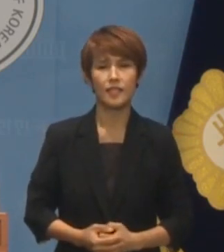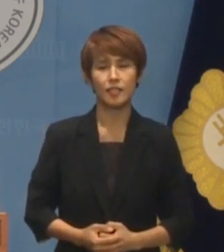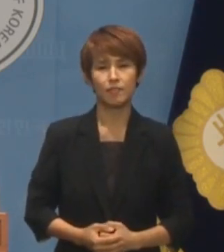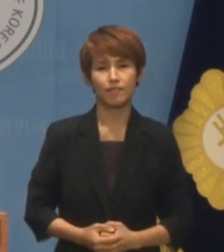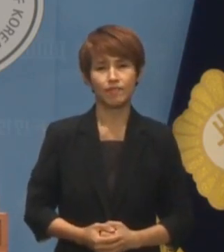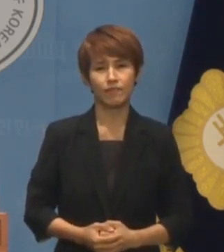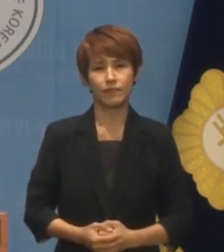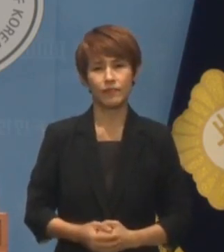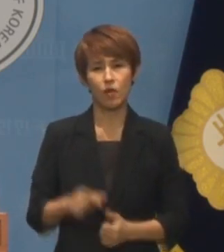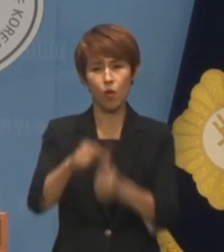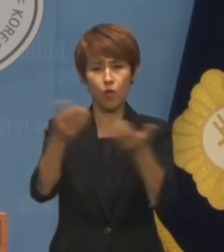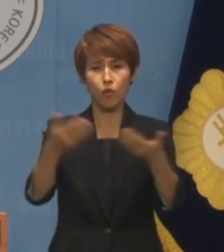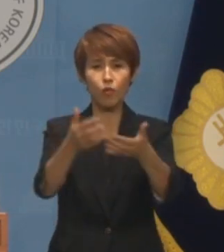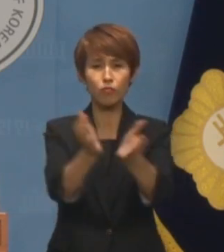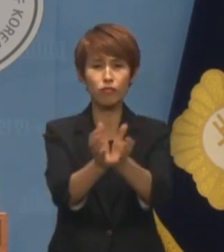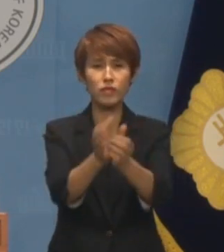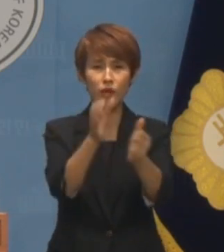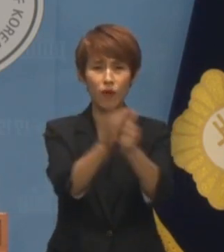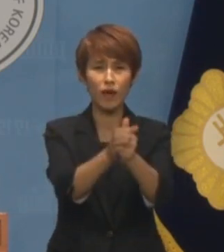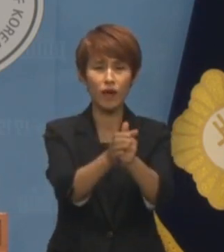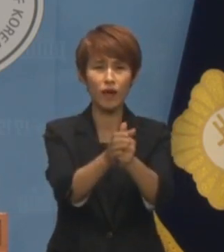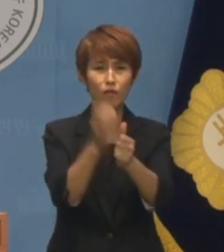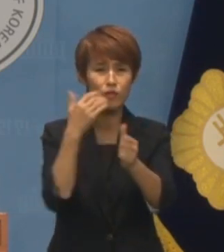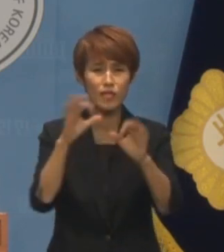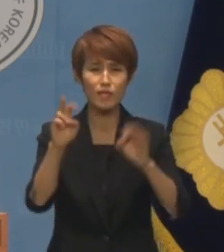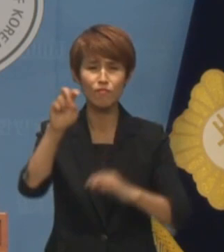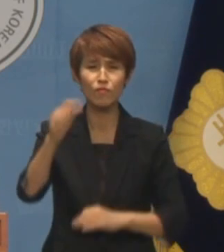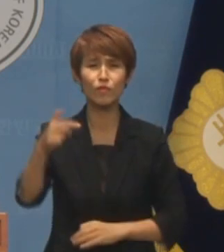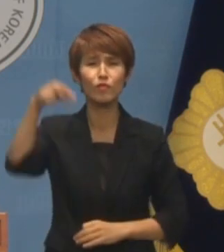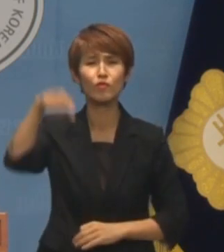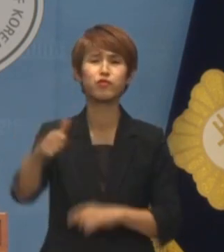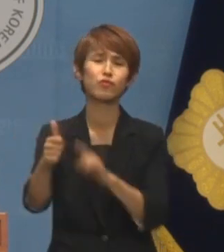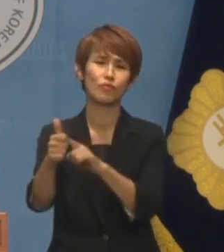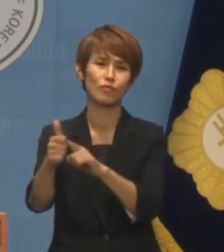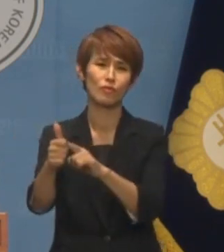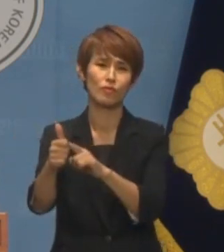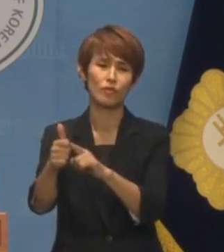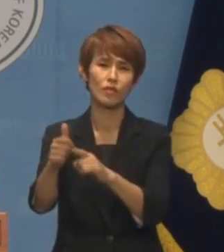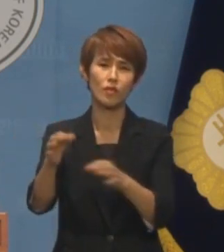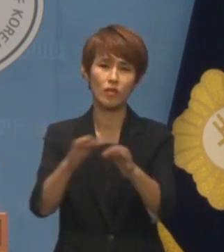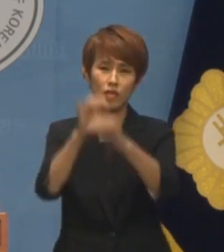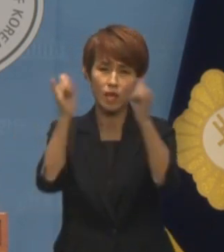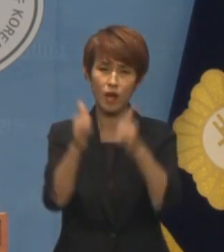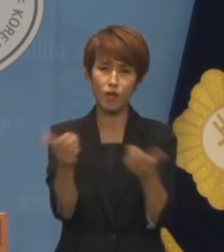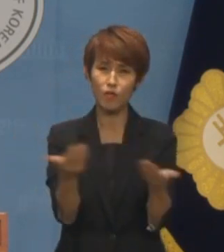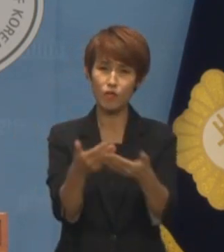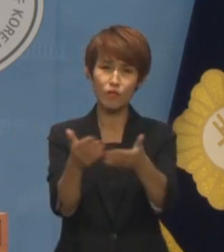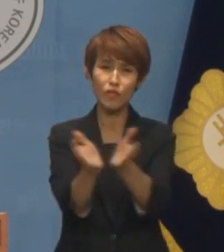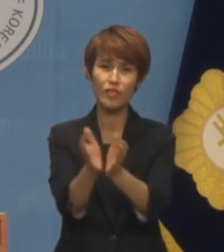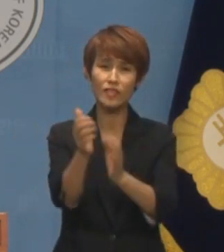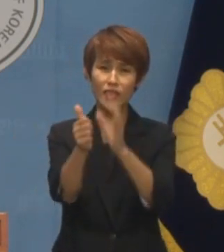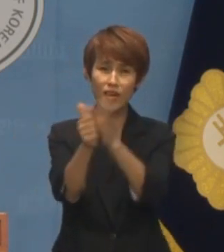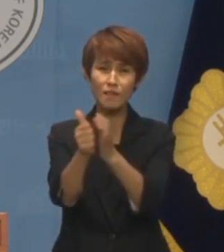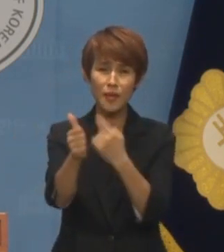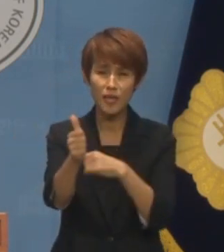고용노동부 장관 후보자로 지명한 김문수 경제사회노동위원장은 또 뭔가요